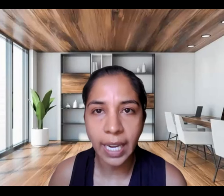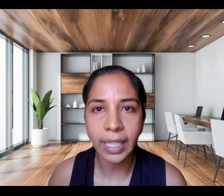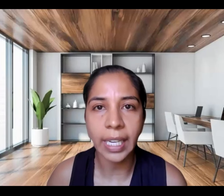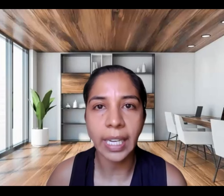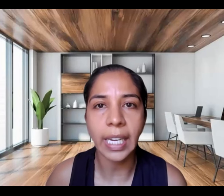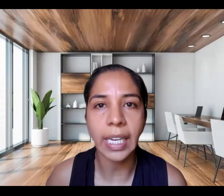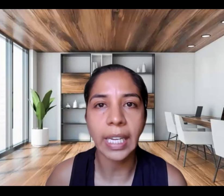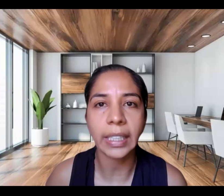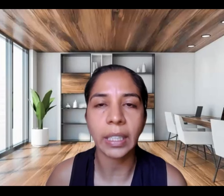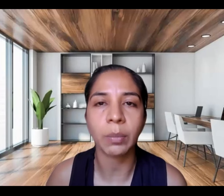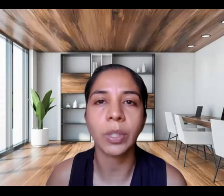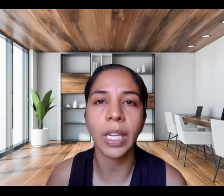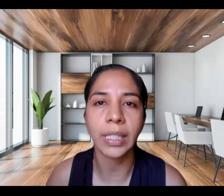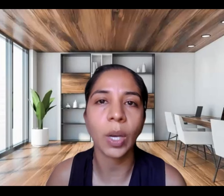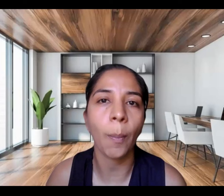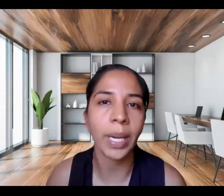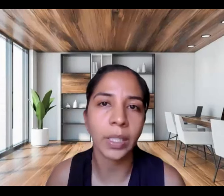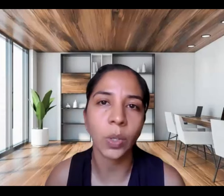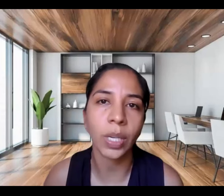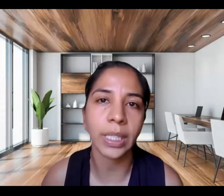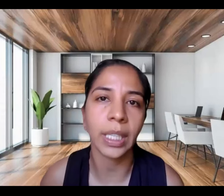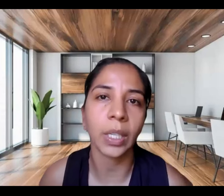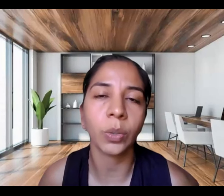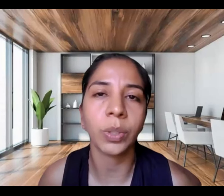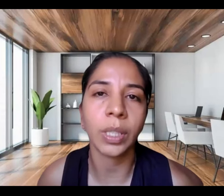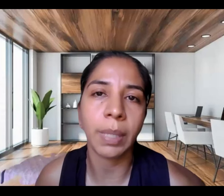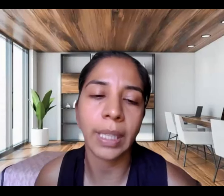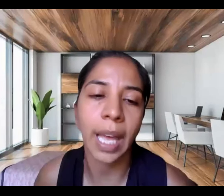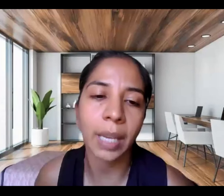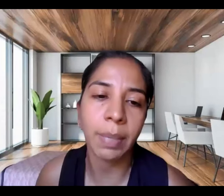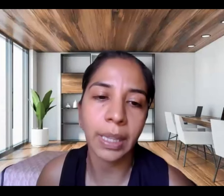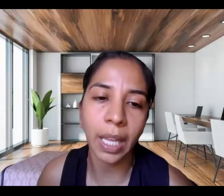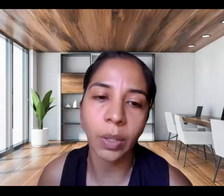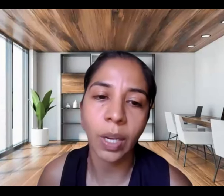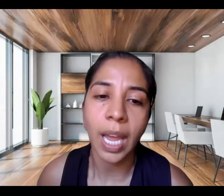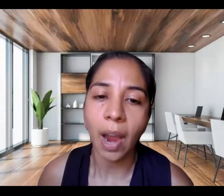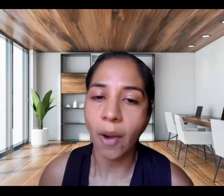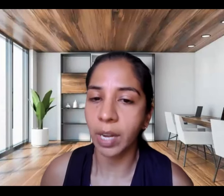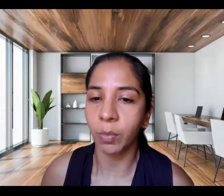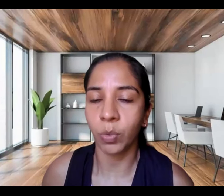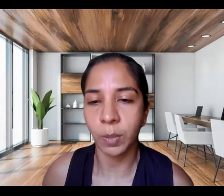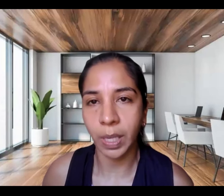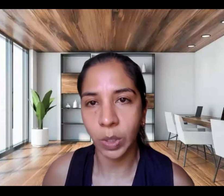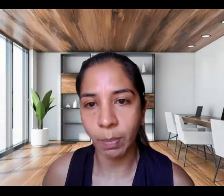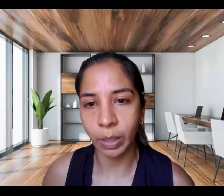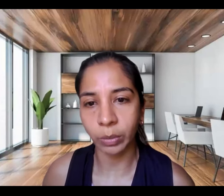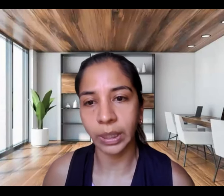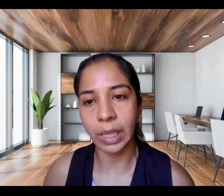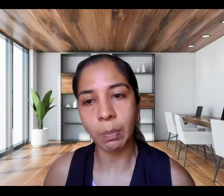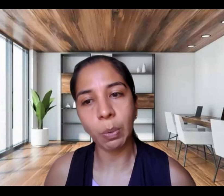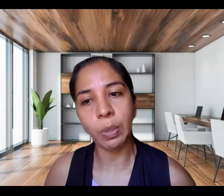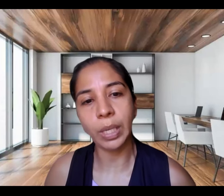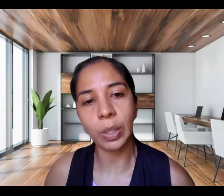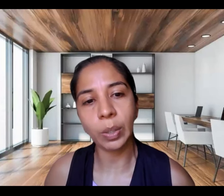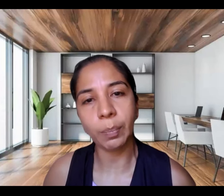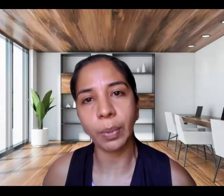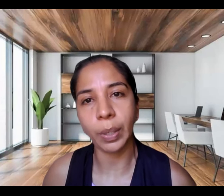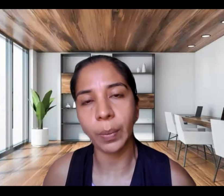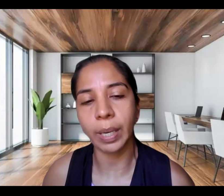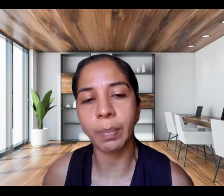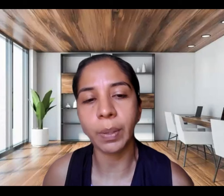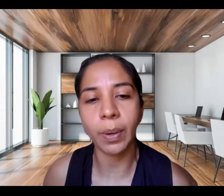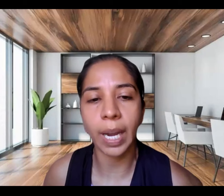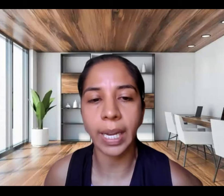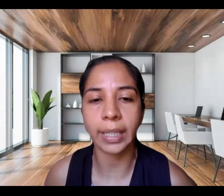finalizar, digamos que esta conversación que se tiene con nuestra invitada e invitado, abriremos un espacio de preguntas al público,